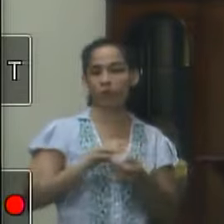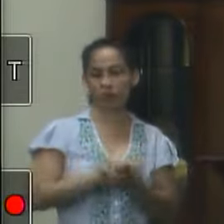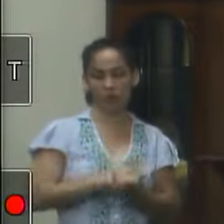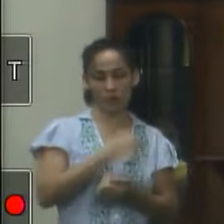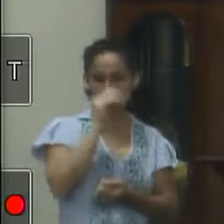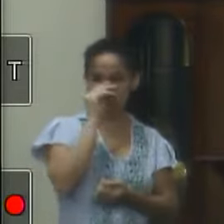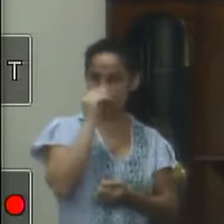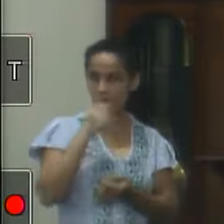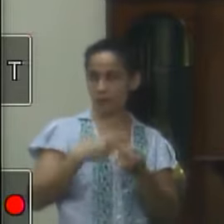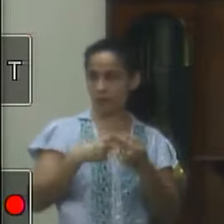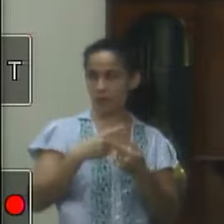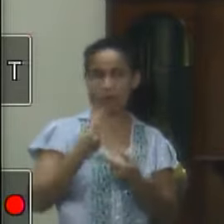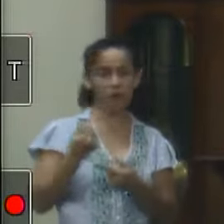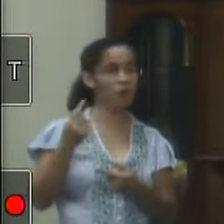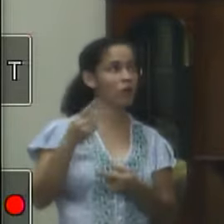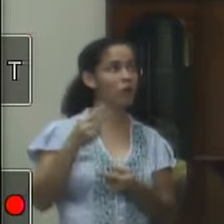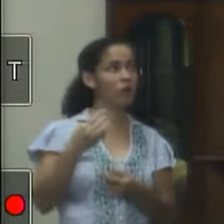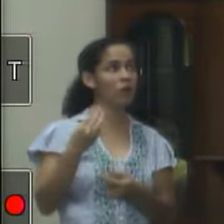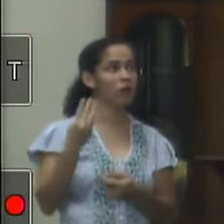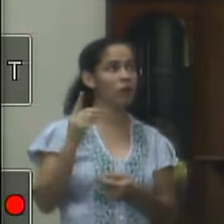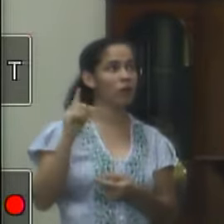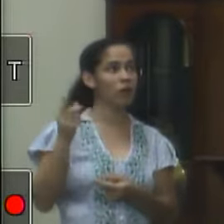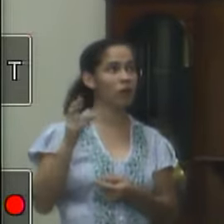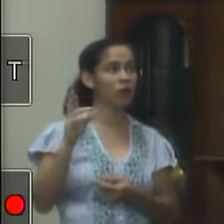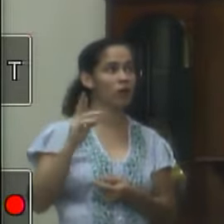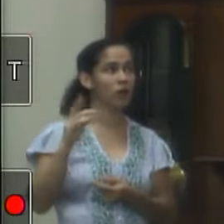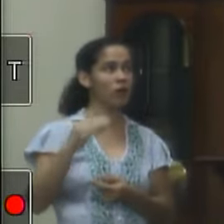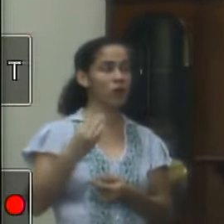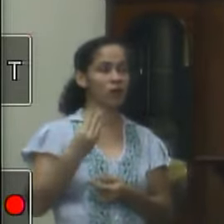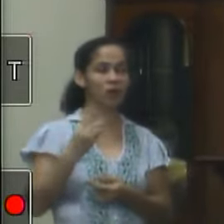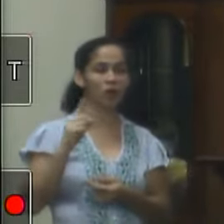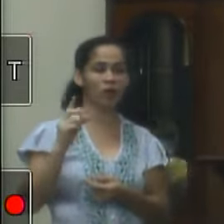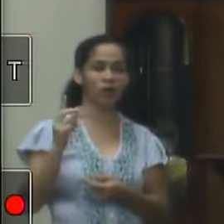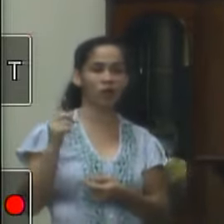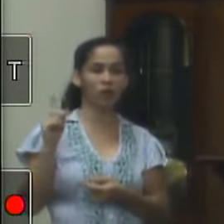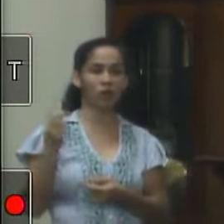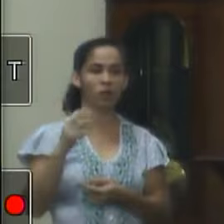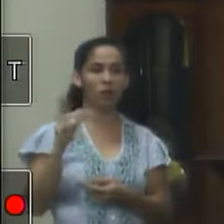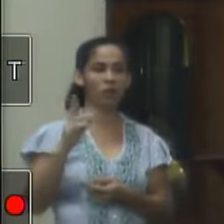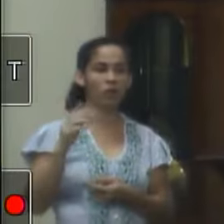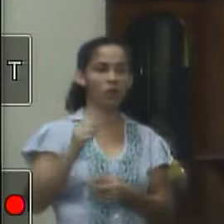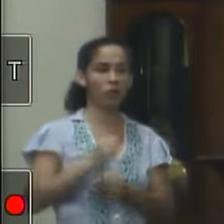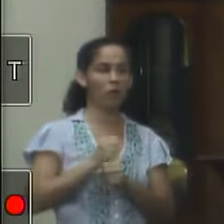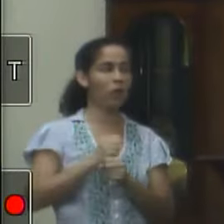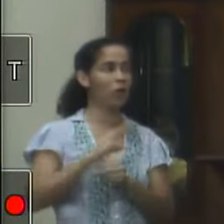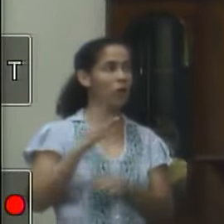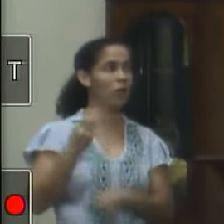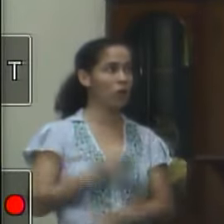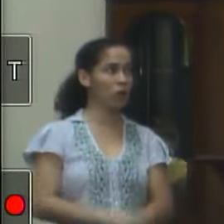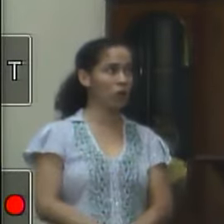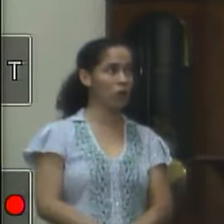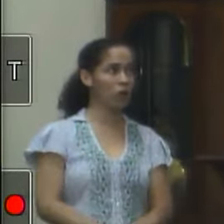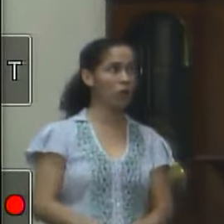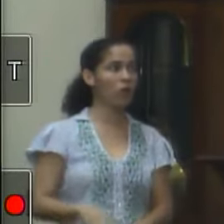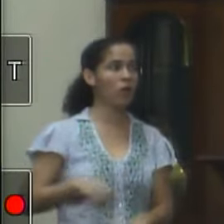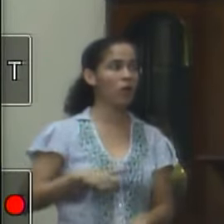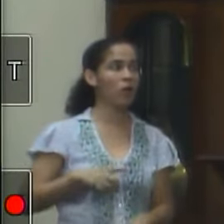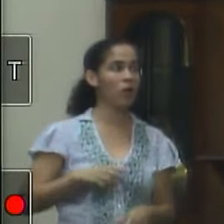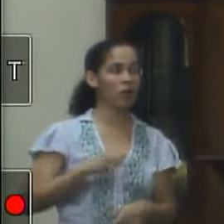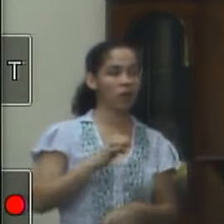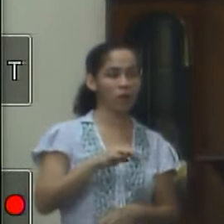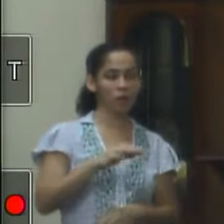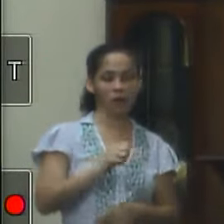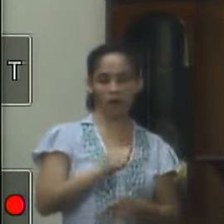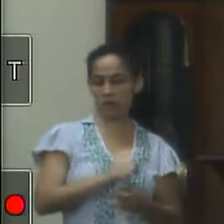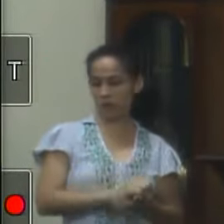orçamentária estava 3 mil reais por ano 3 mil reais por ano então a premissa que temos é que faça uma emenda